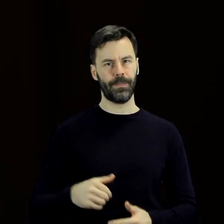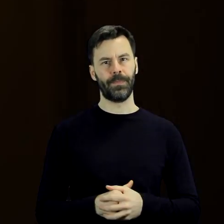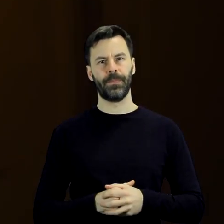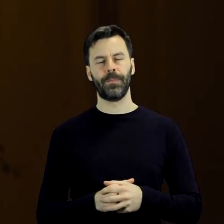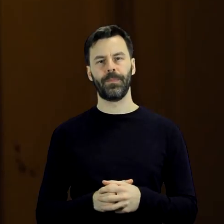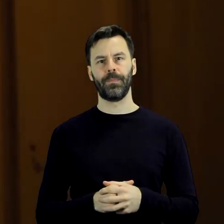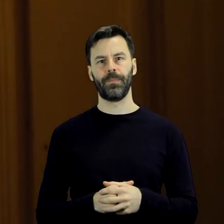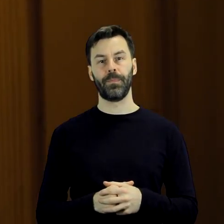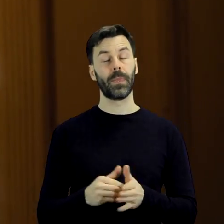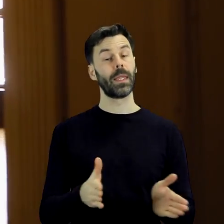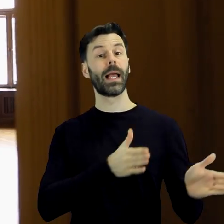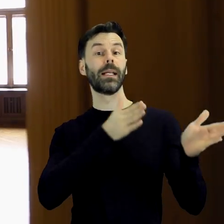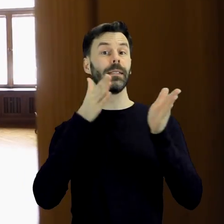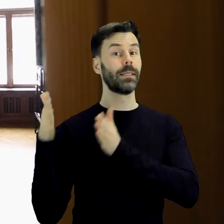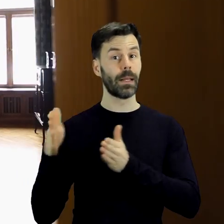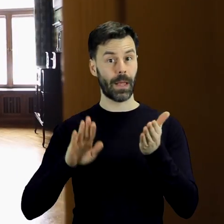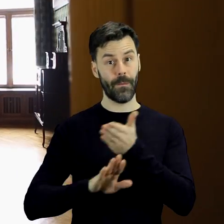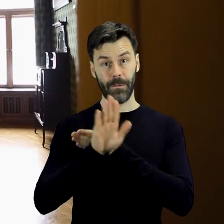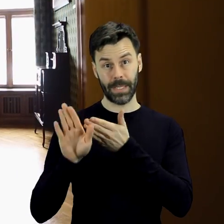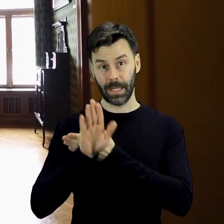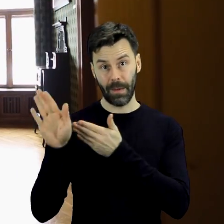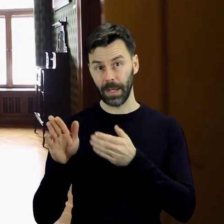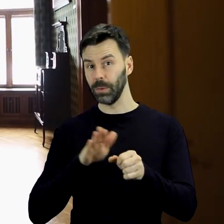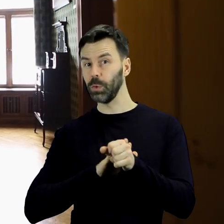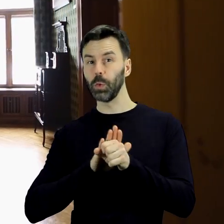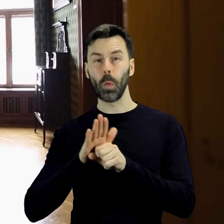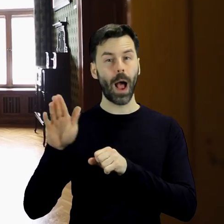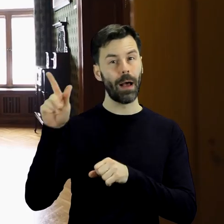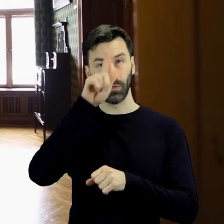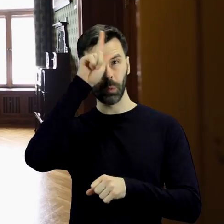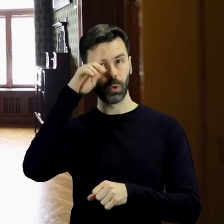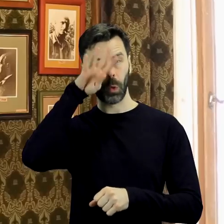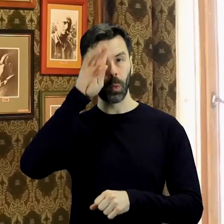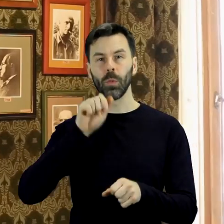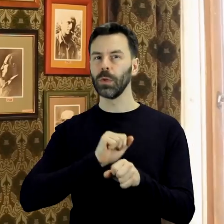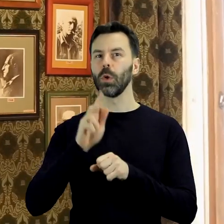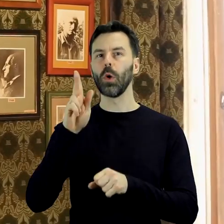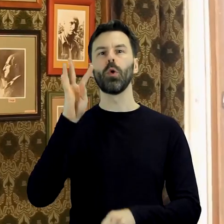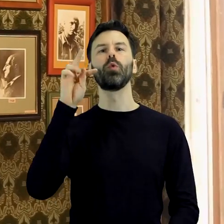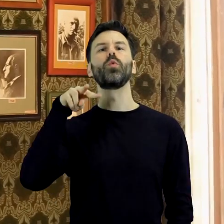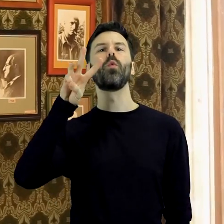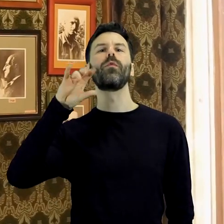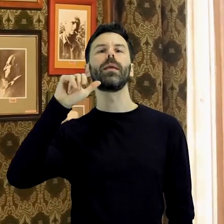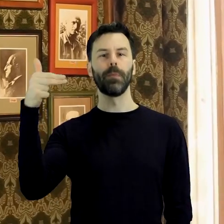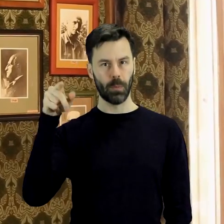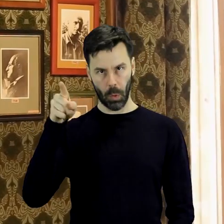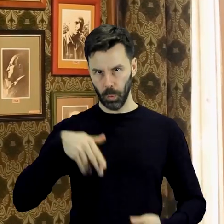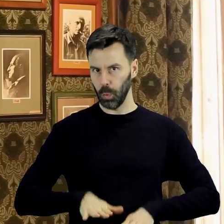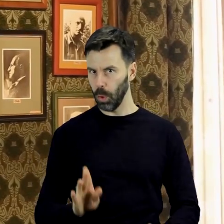Kolejna wystawa w cyklu Panteon Wielkich Łodzian poświęcona jest Julianowi Tuwimowi, urodzonemu w Łodzi poecie